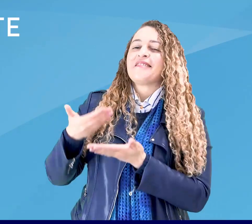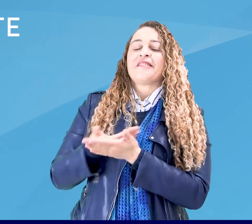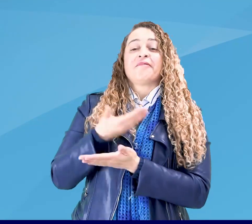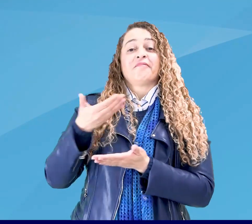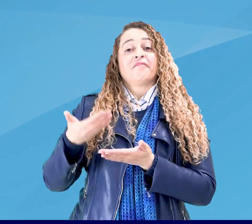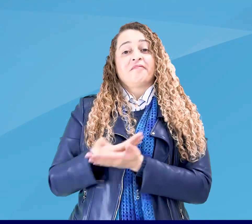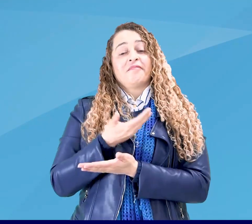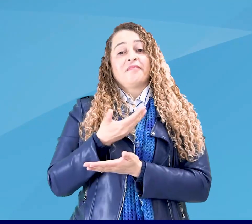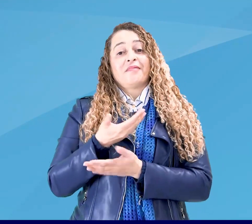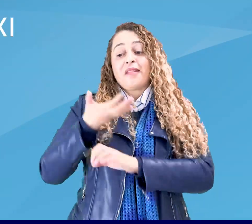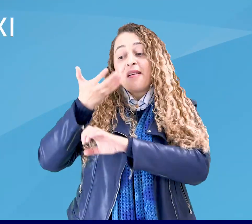Abacaxi.